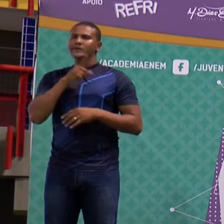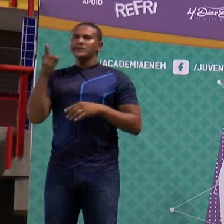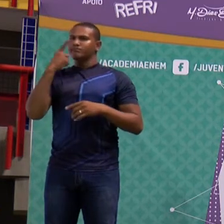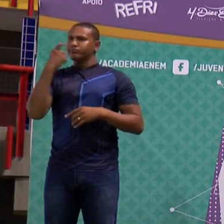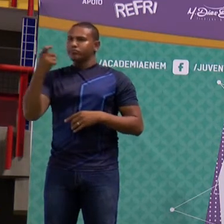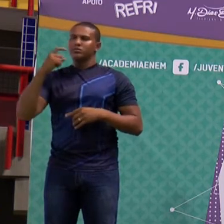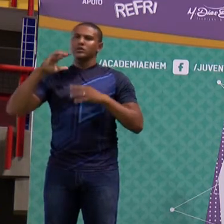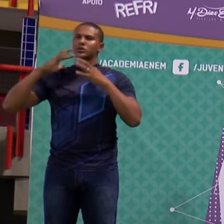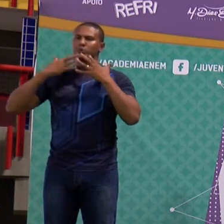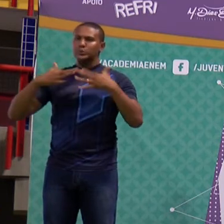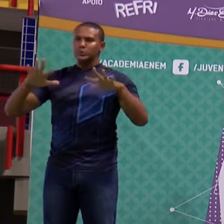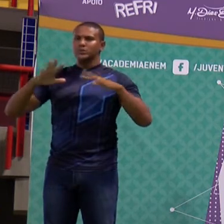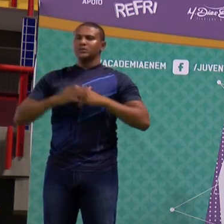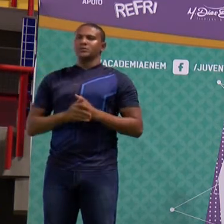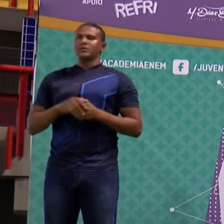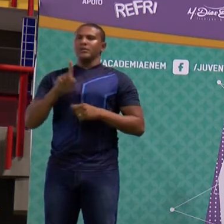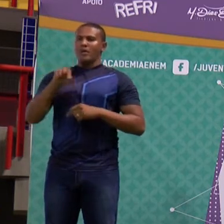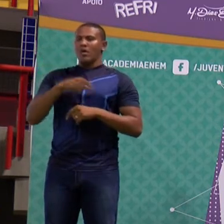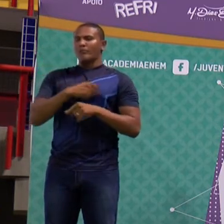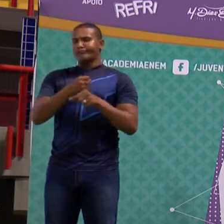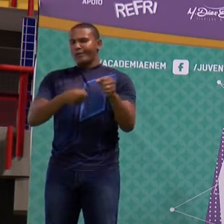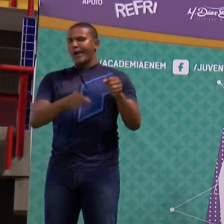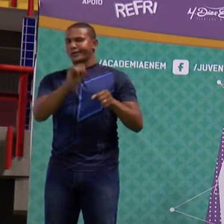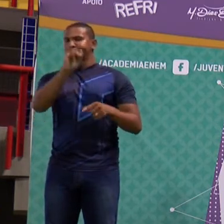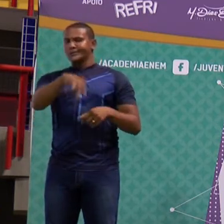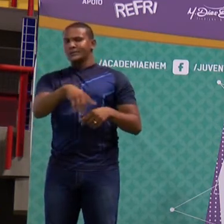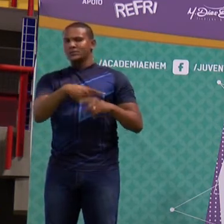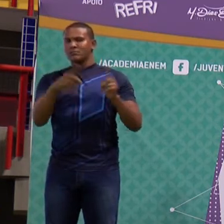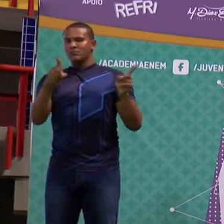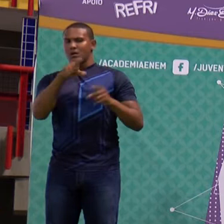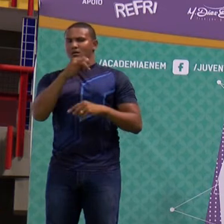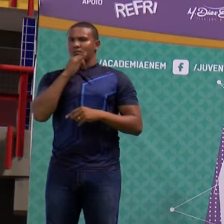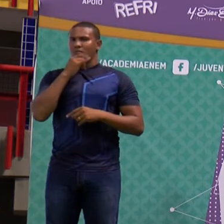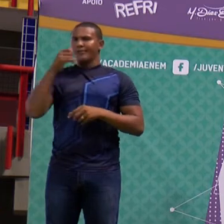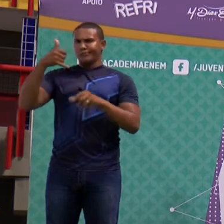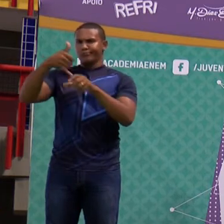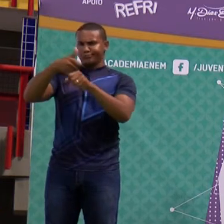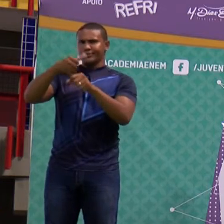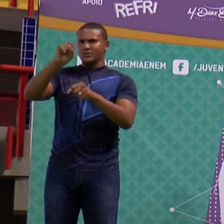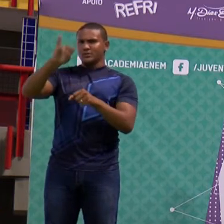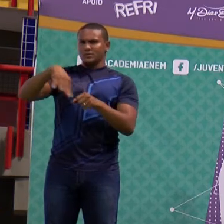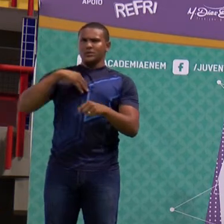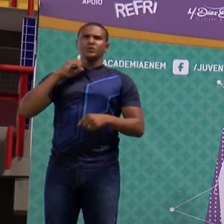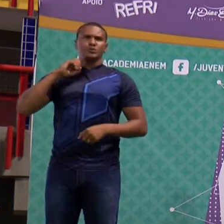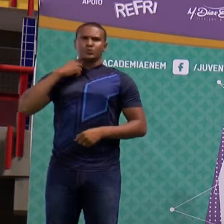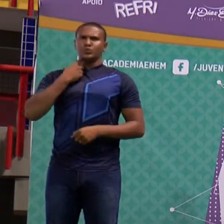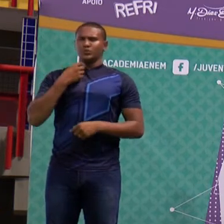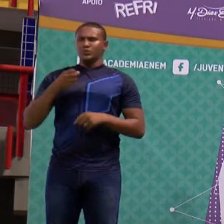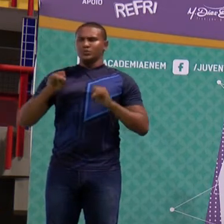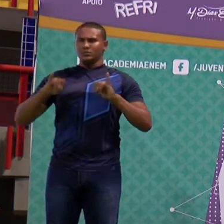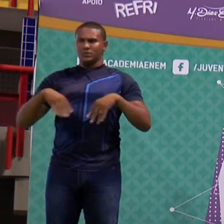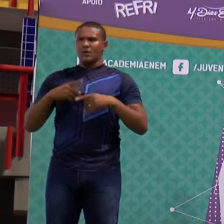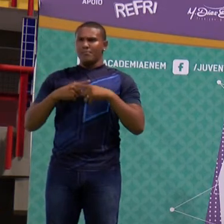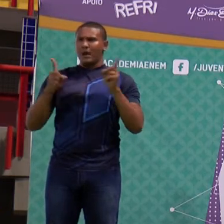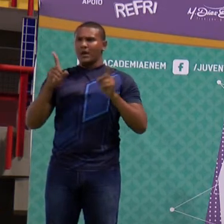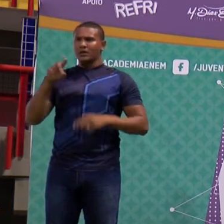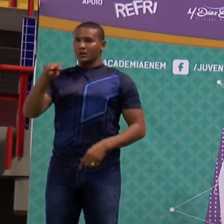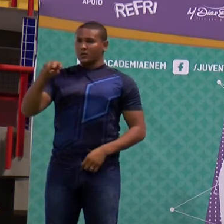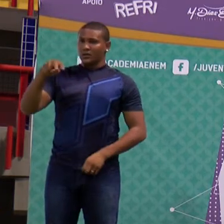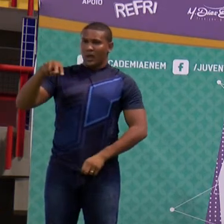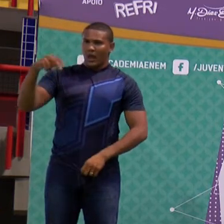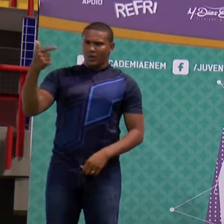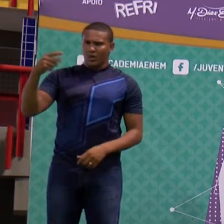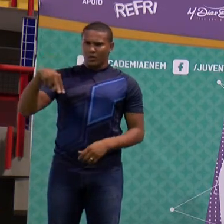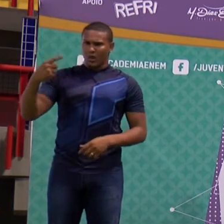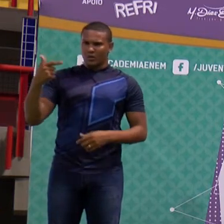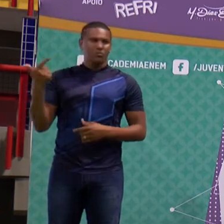Falso. Tudo bem, na queima de combustíveis fósseis, você pode ter uma interferência do nitrogênio, mas falar em